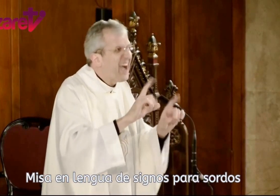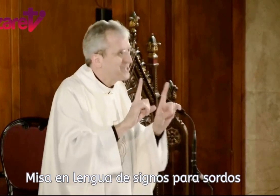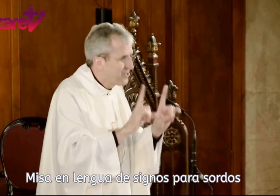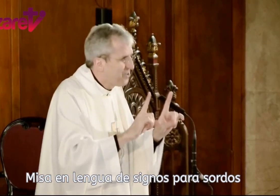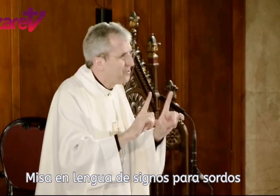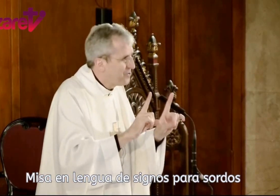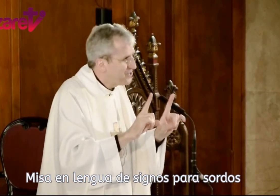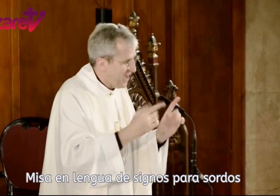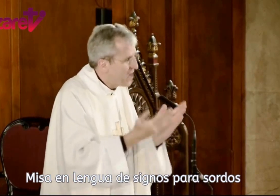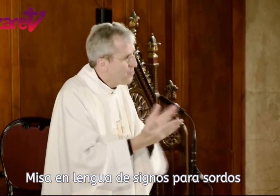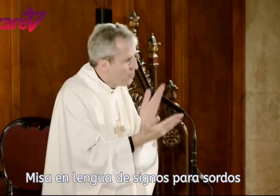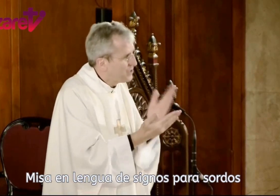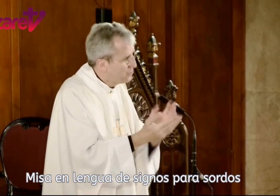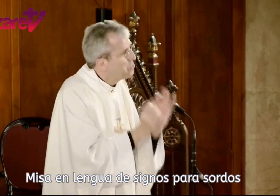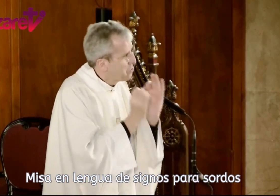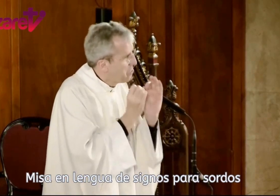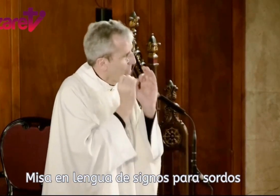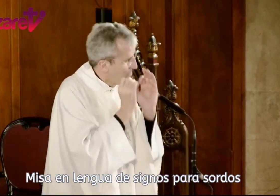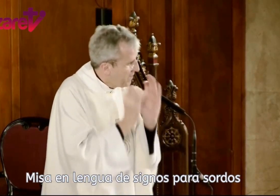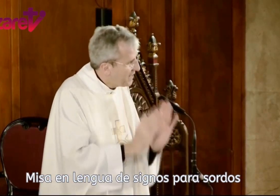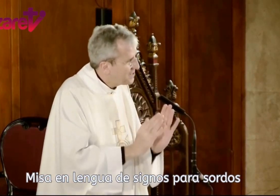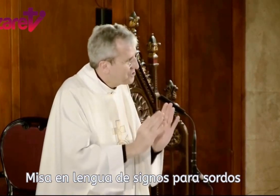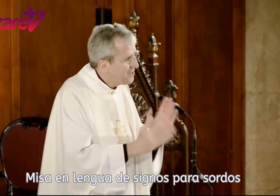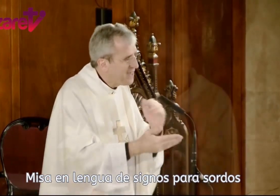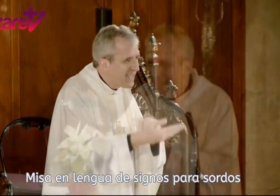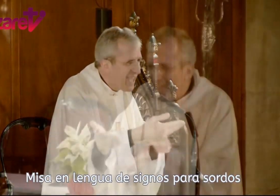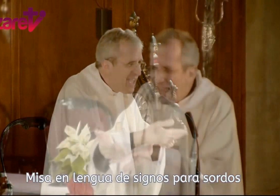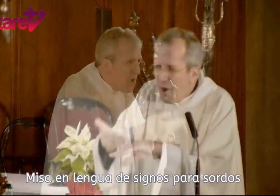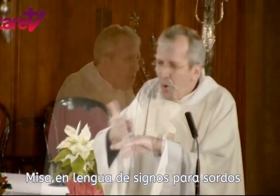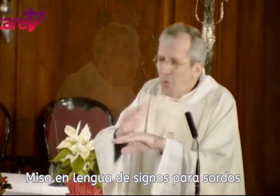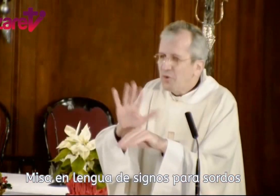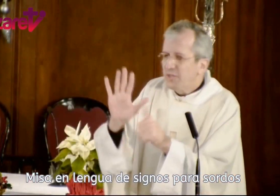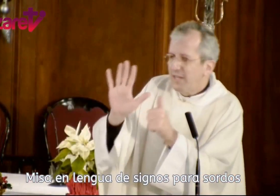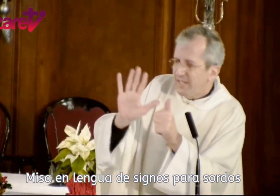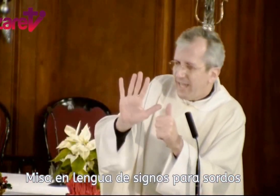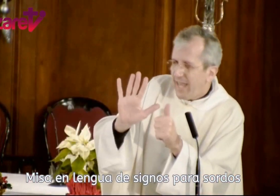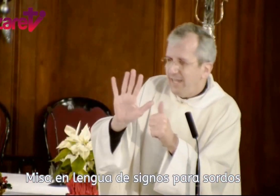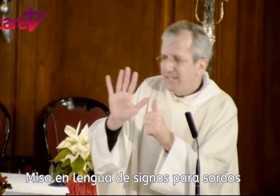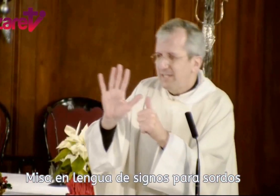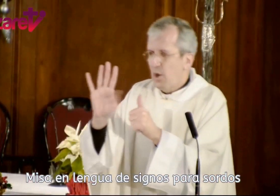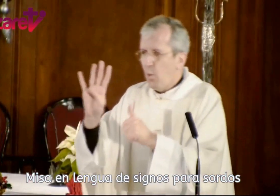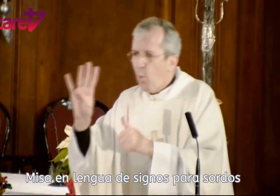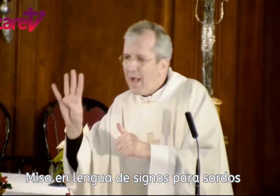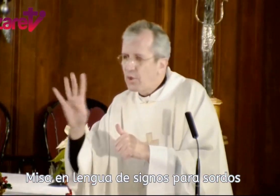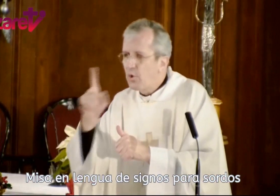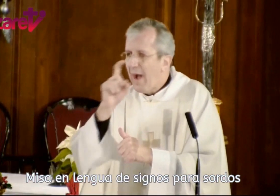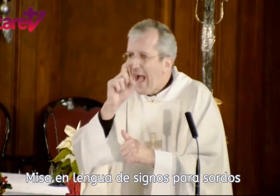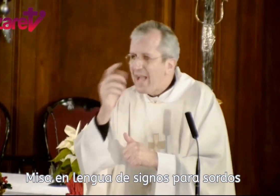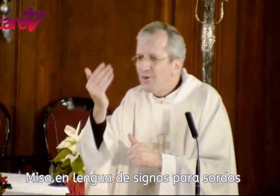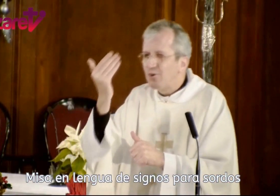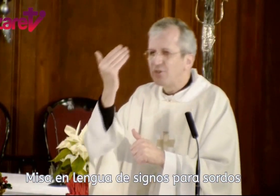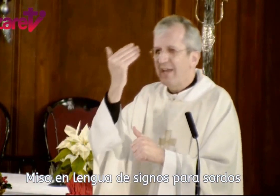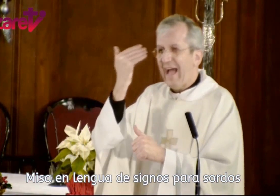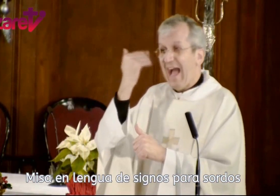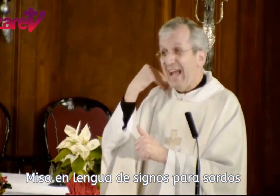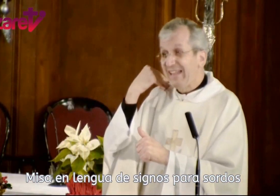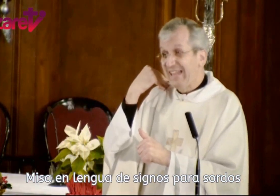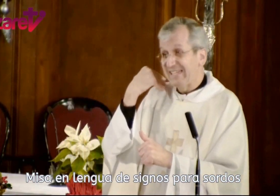astrónomos, hay un estudio bien hecho, dicen que unos seis, cuatro años antes